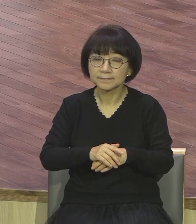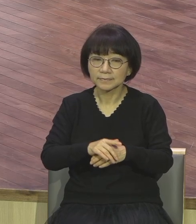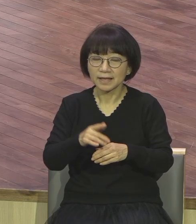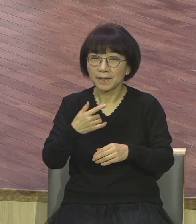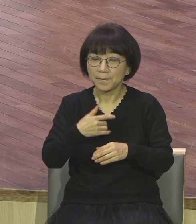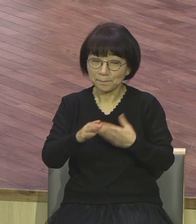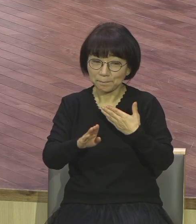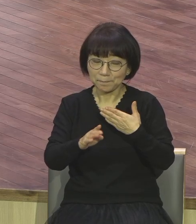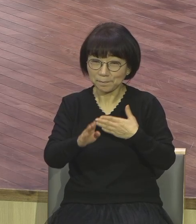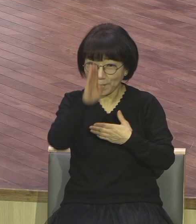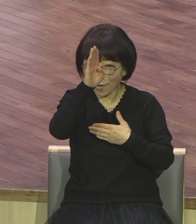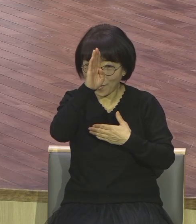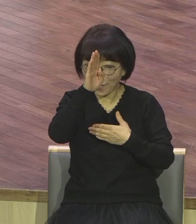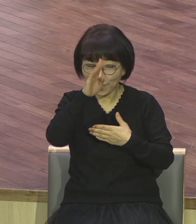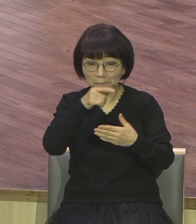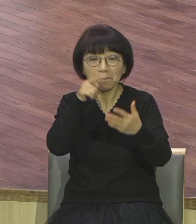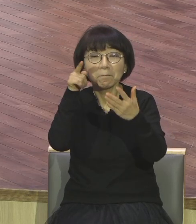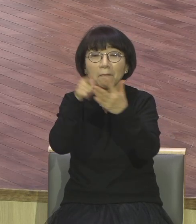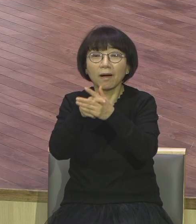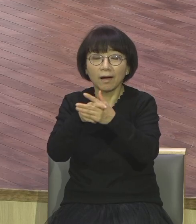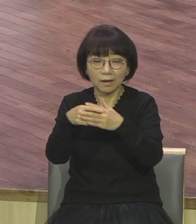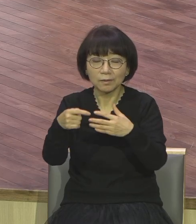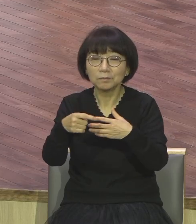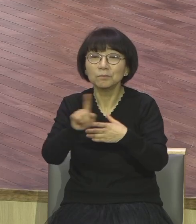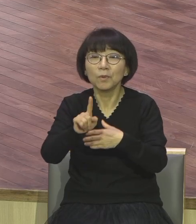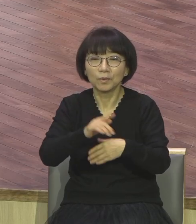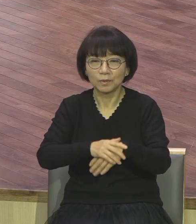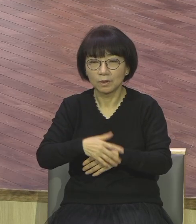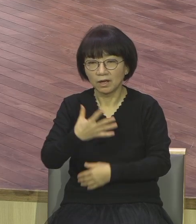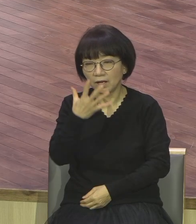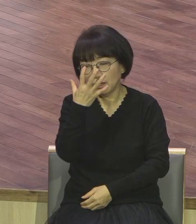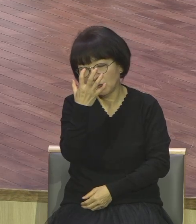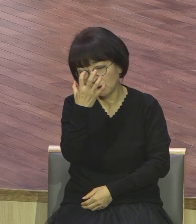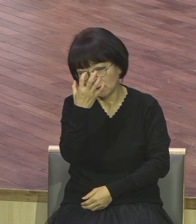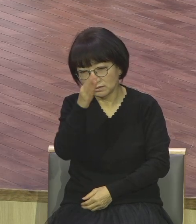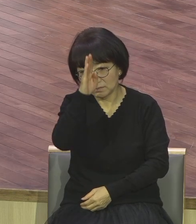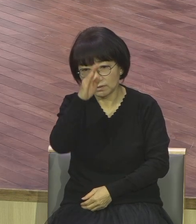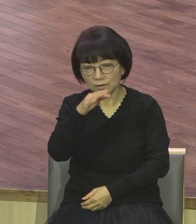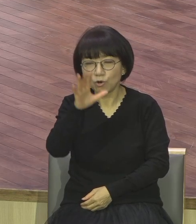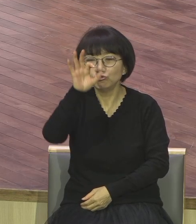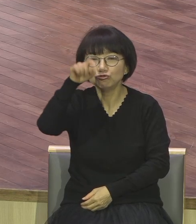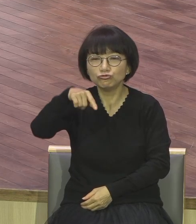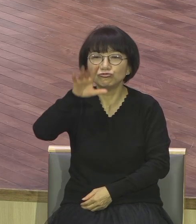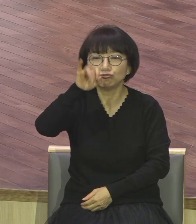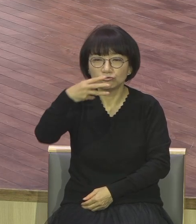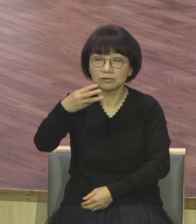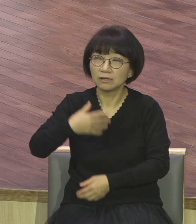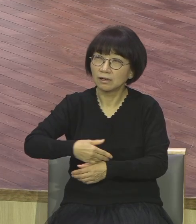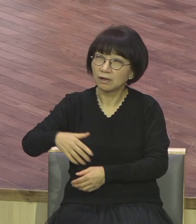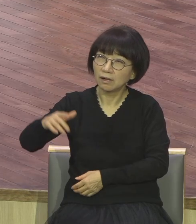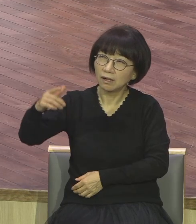우울증 우울해요 혼자 있는 거 햇볕도 싫고 사람도 싫고